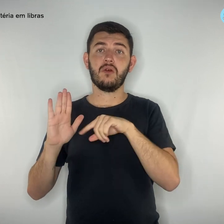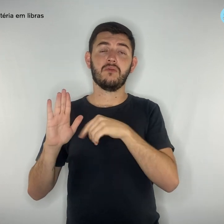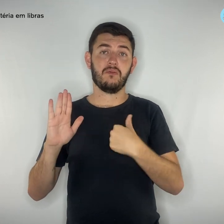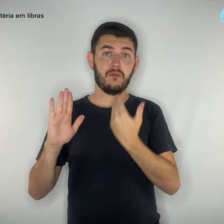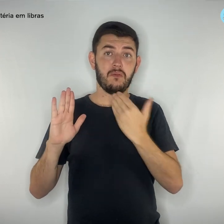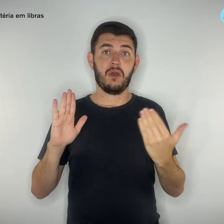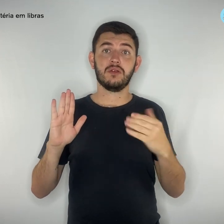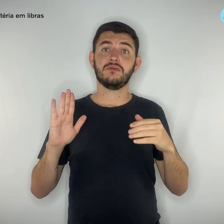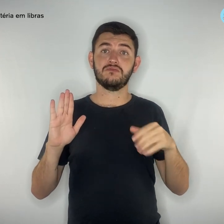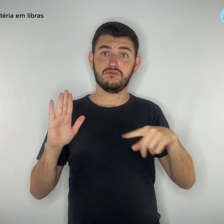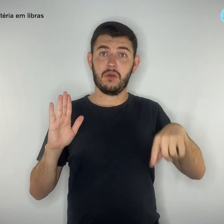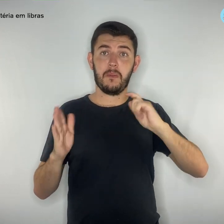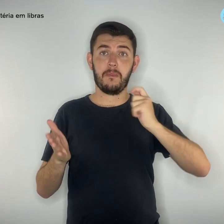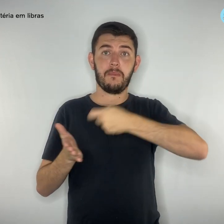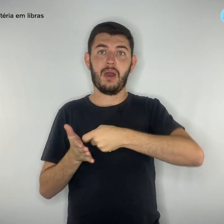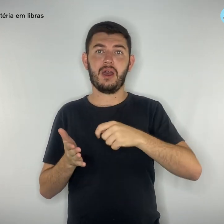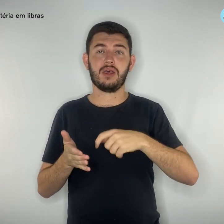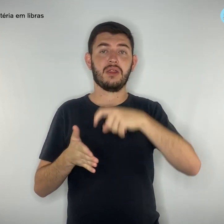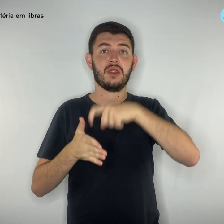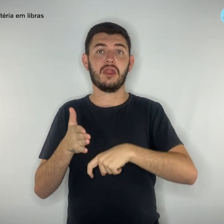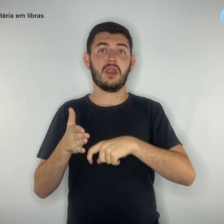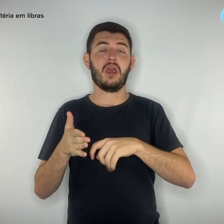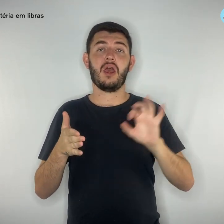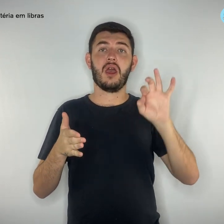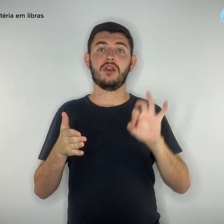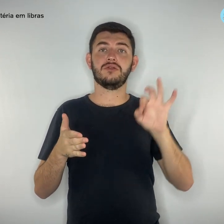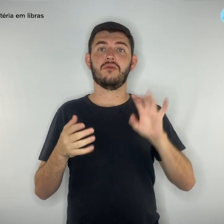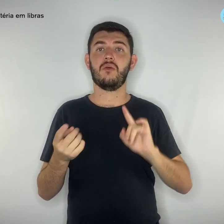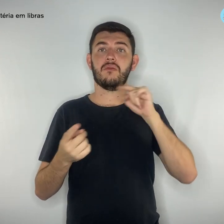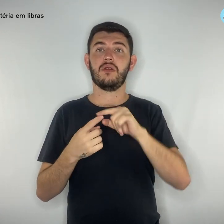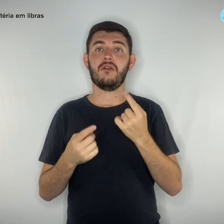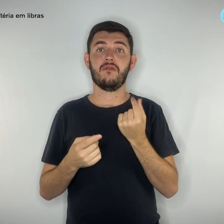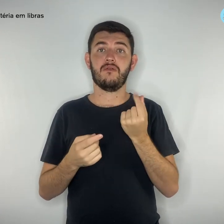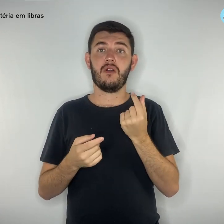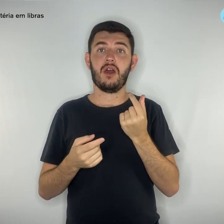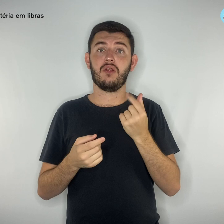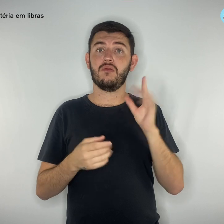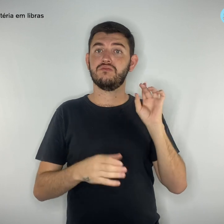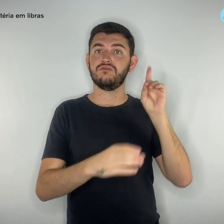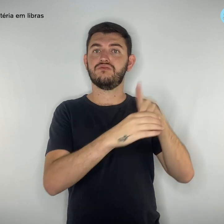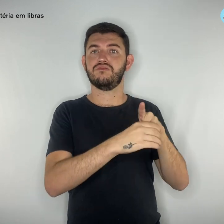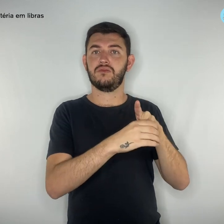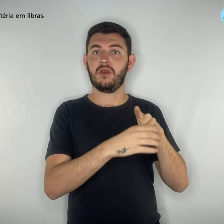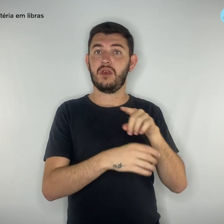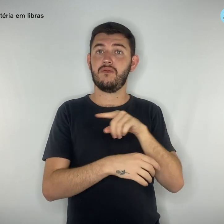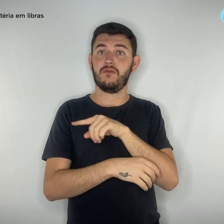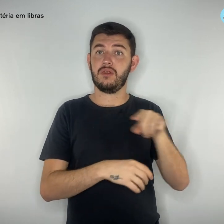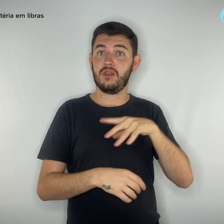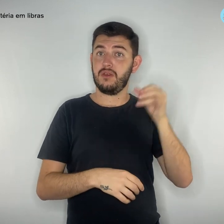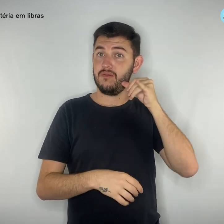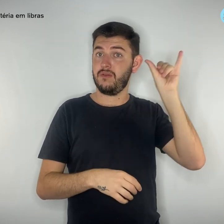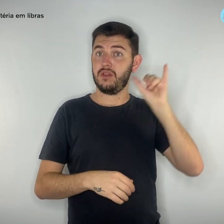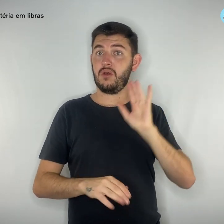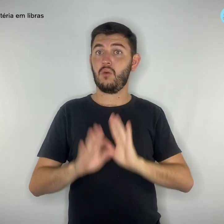disponibilizada. Não caia nessa. Isso é golpe. Confira a seguir